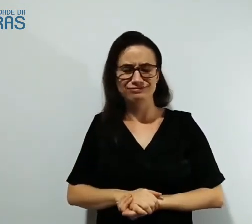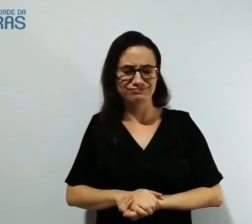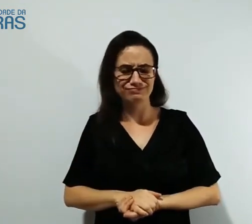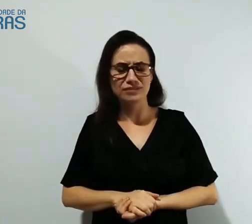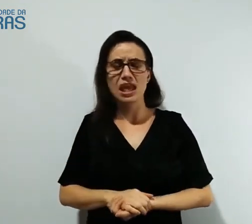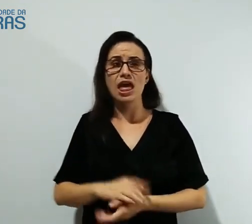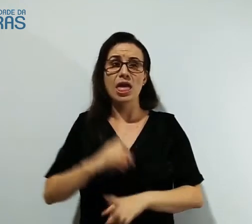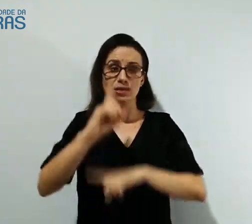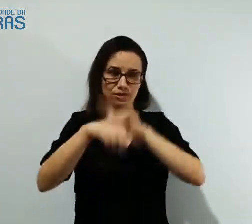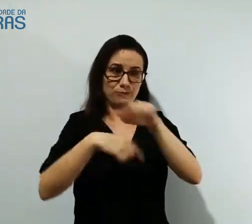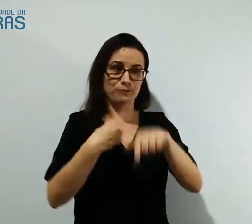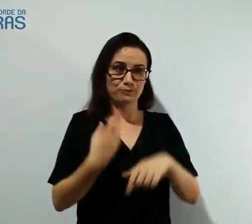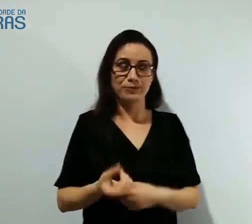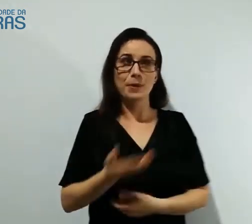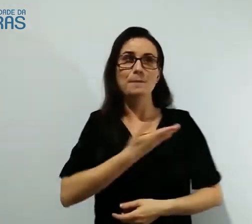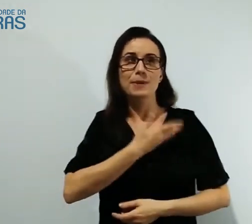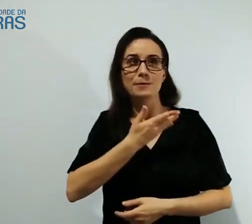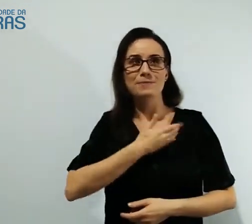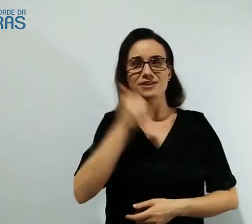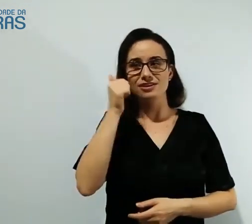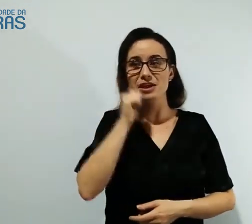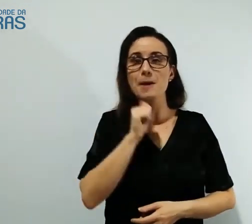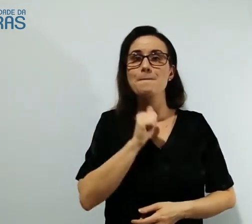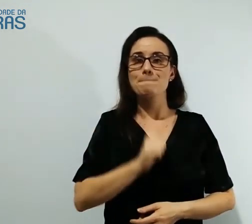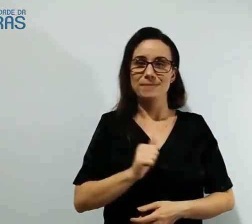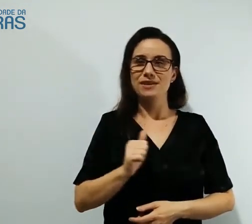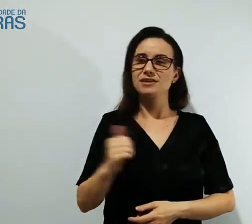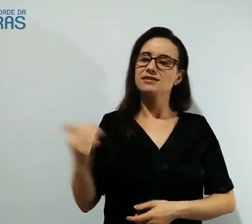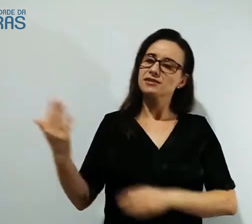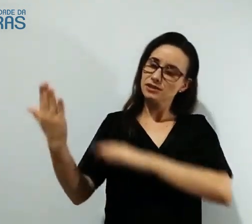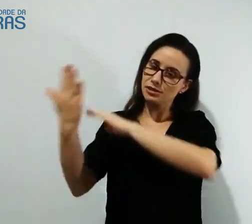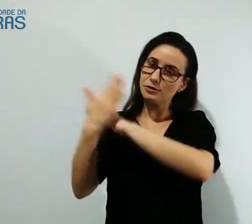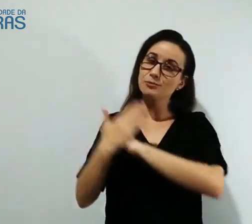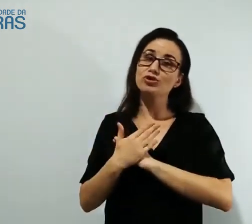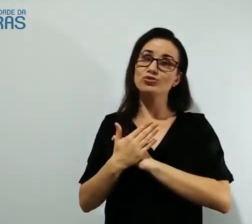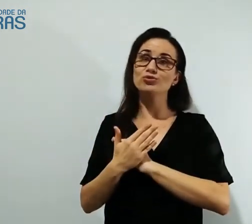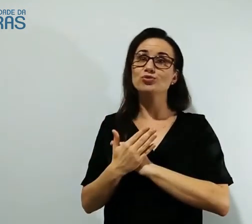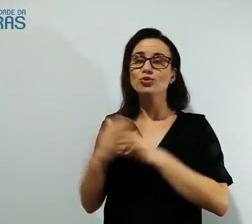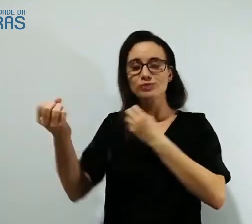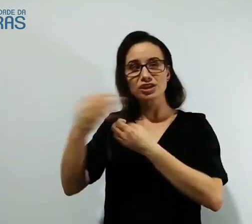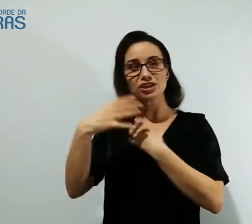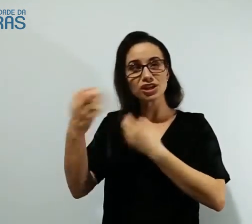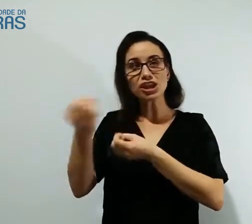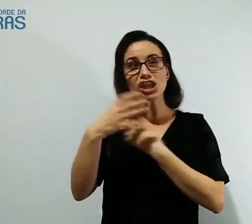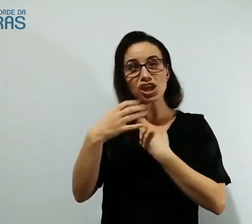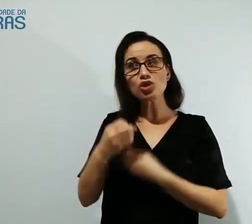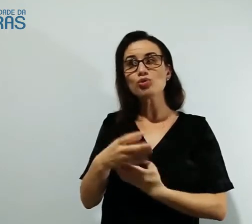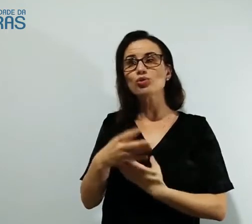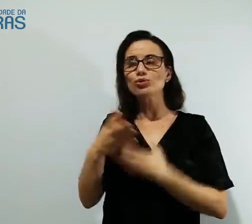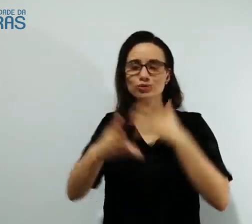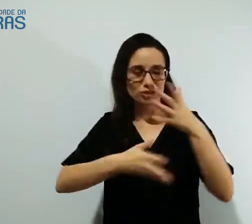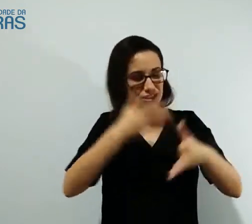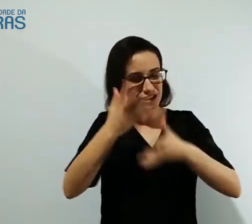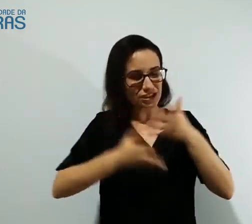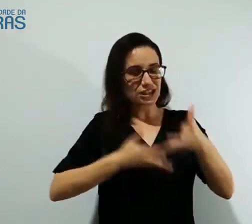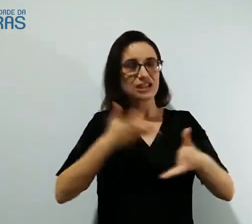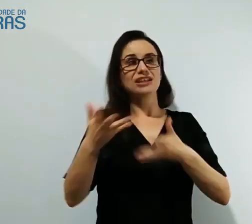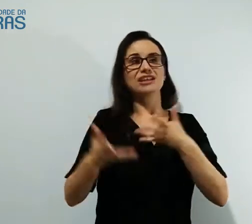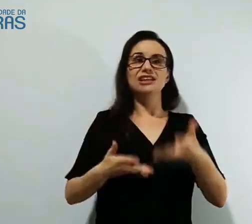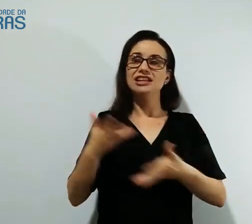eles estavam falando. Até que veio uma amiga me ajudar, ela sentiu a minha dificuldade em aprender. E ela começou